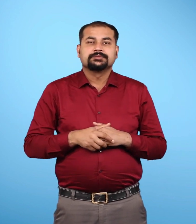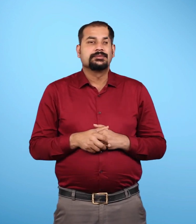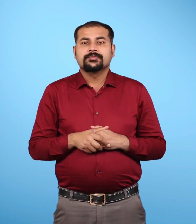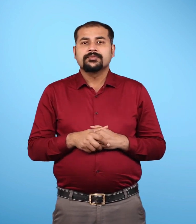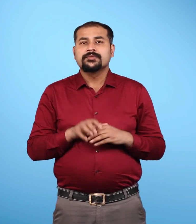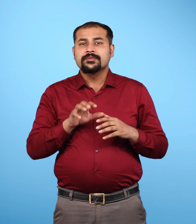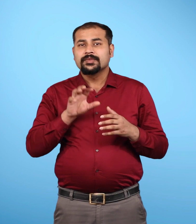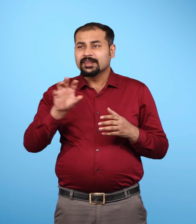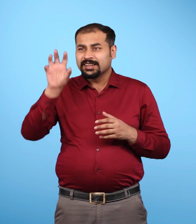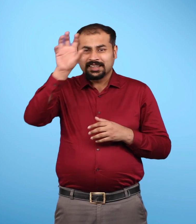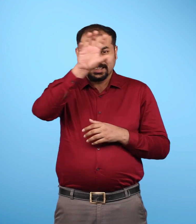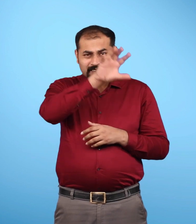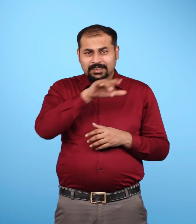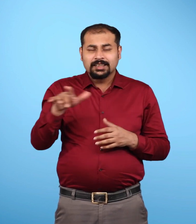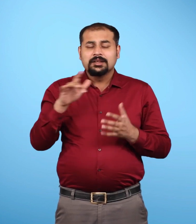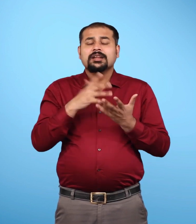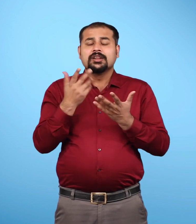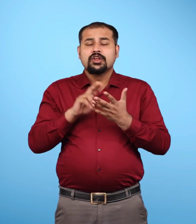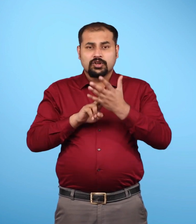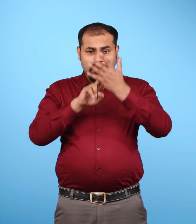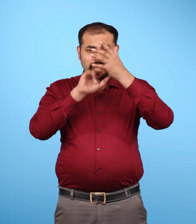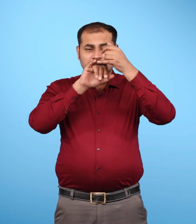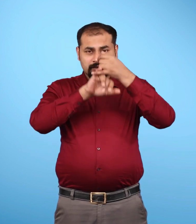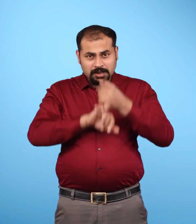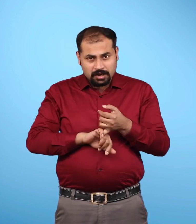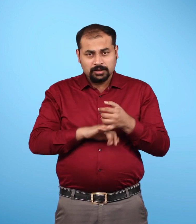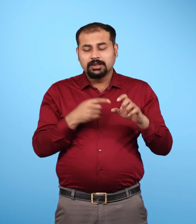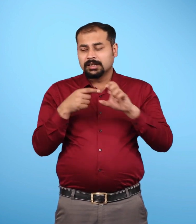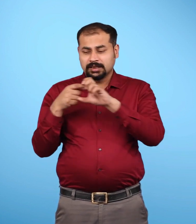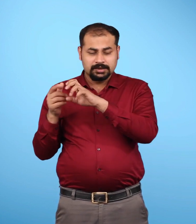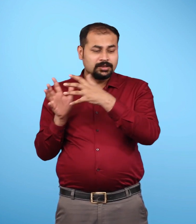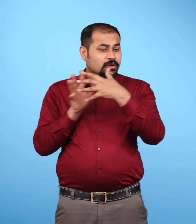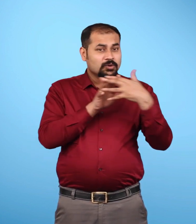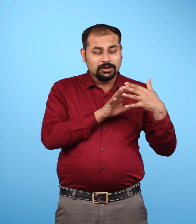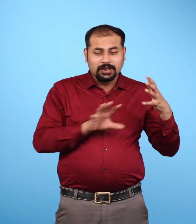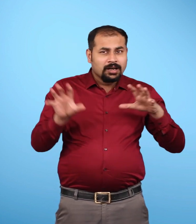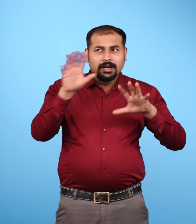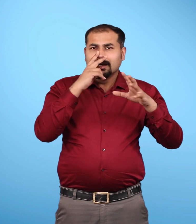तथा प्रशांत महासागर के चारों और इन महाद्वीपों की स्थिती का पता लगाईए